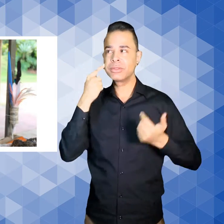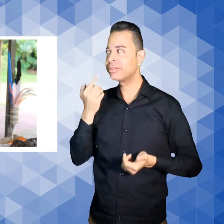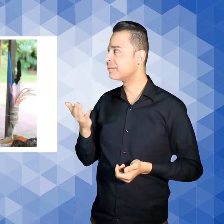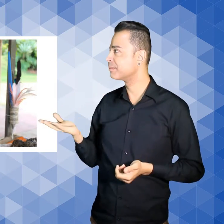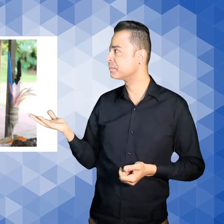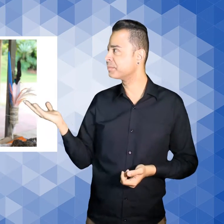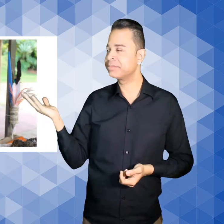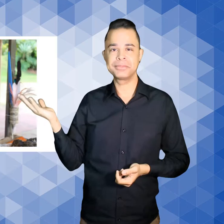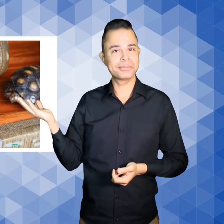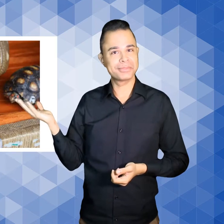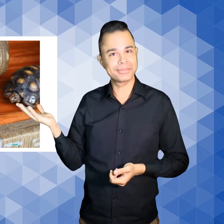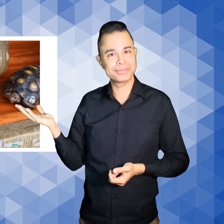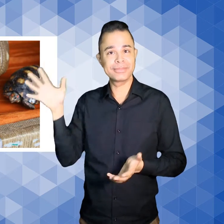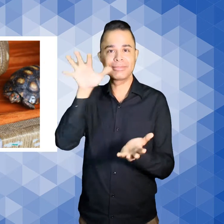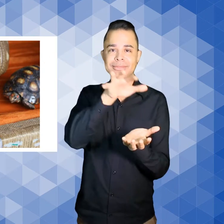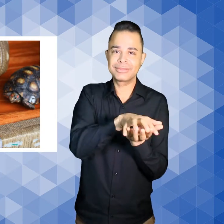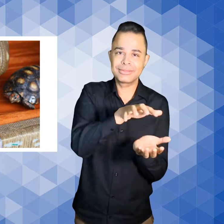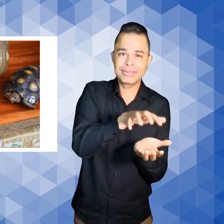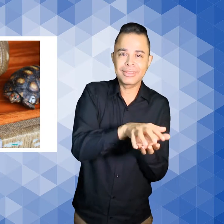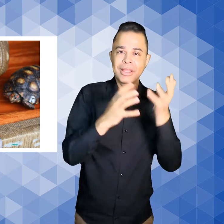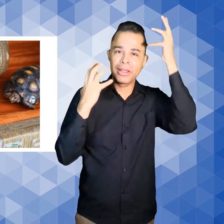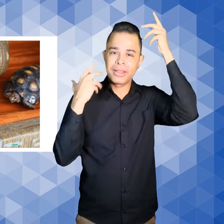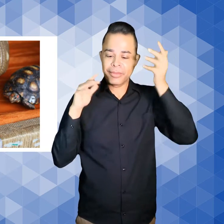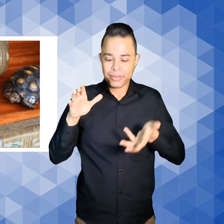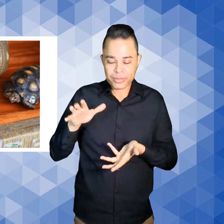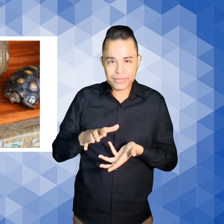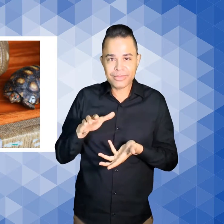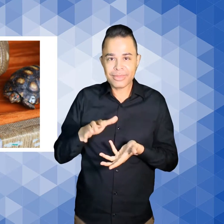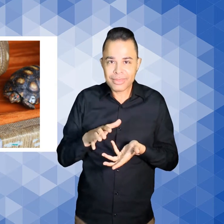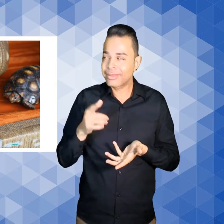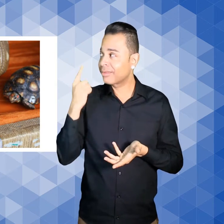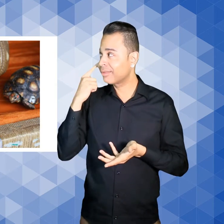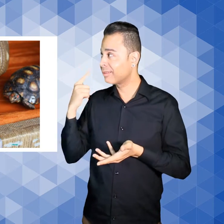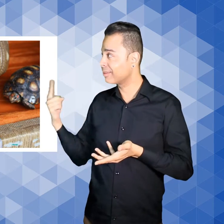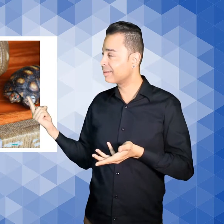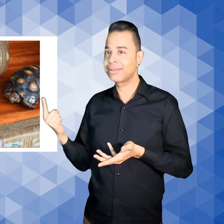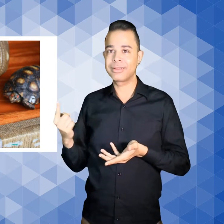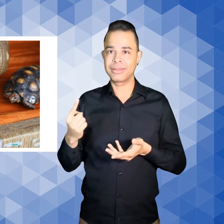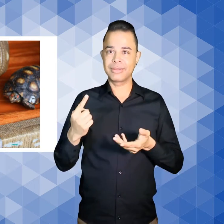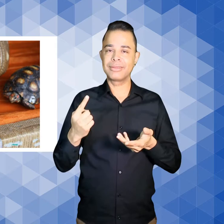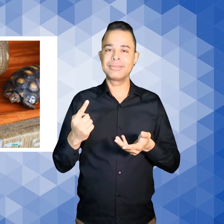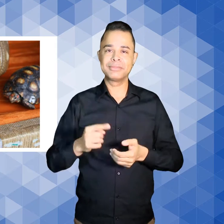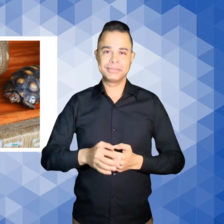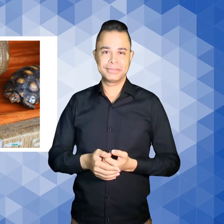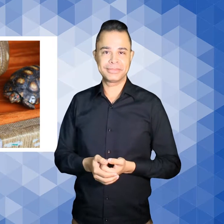papo amarelo, sagui, tatu galinha e penas de aves Como flamingo,